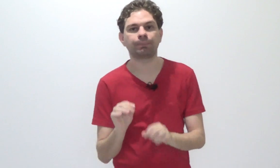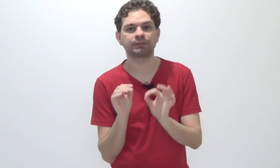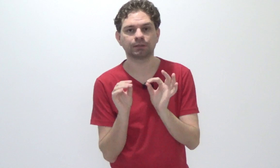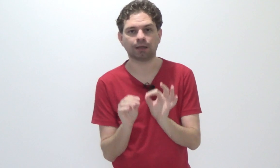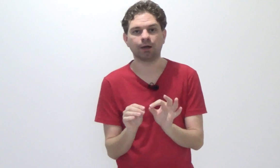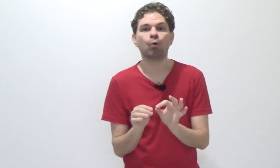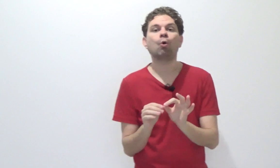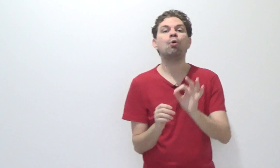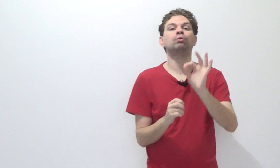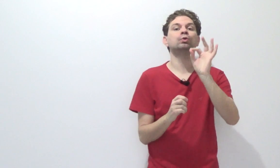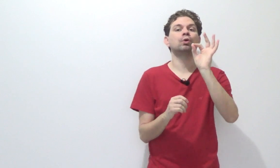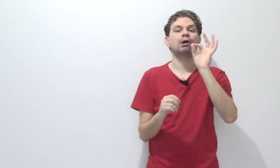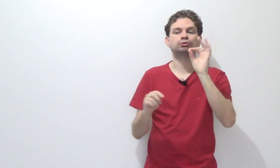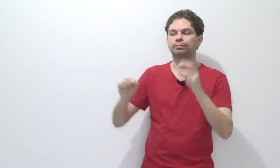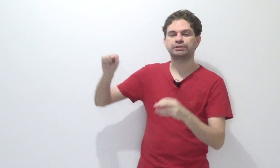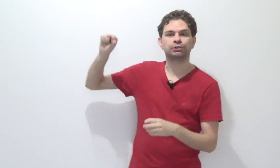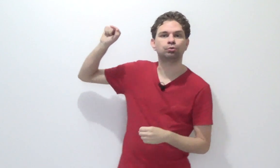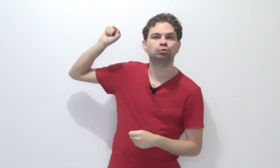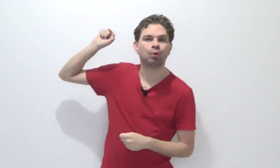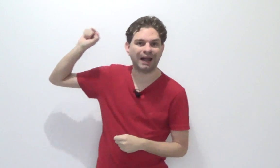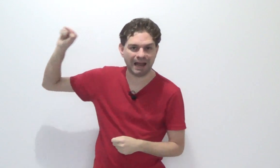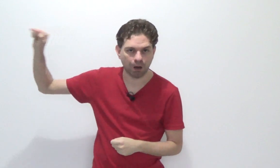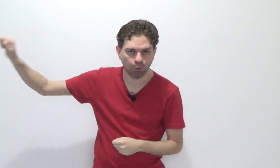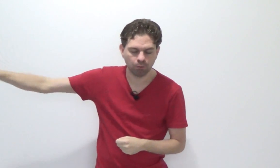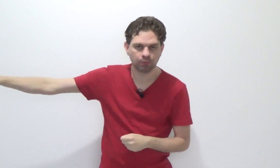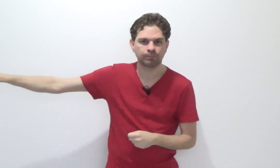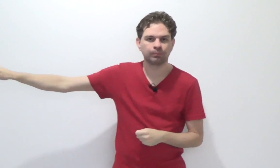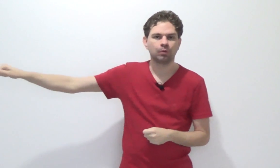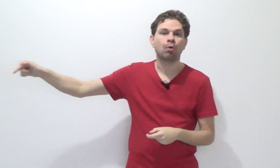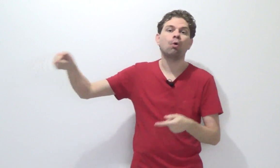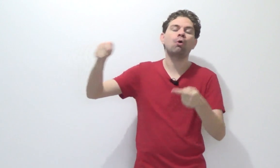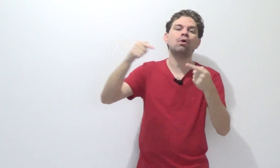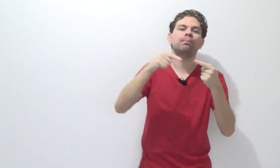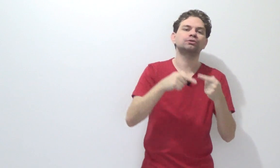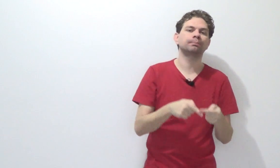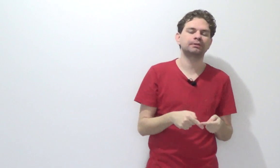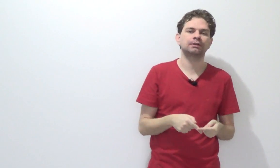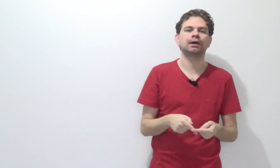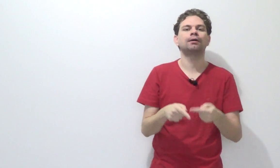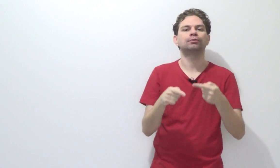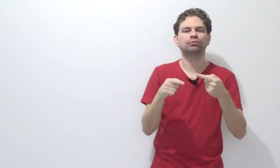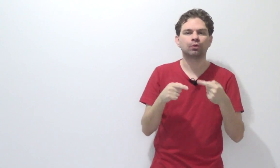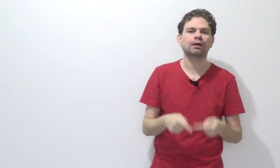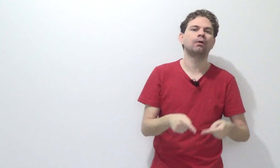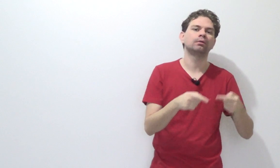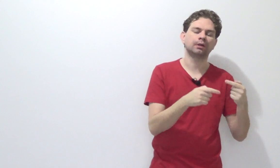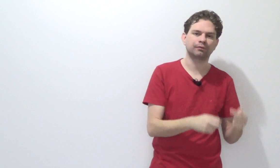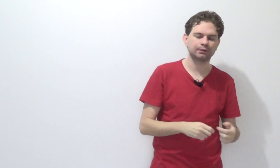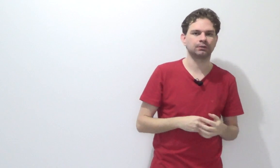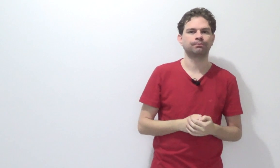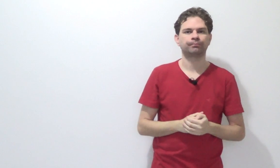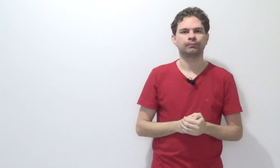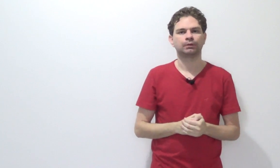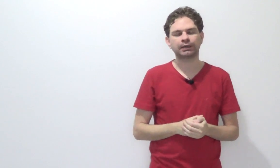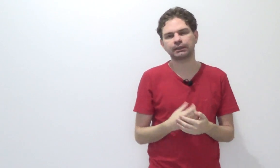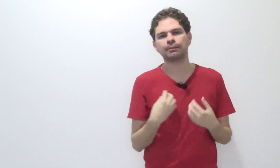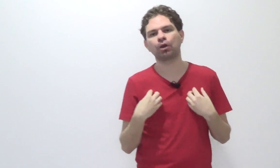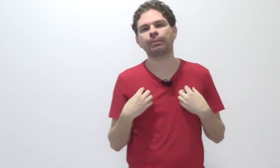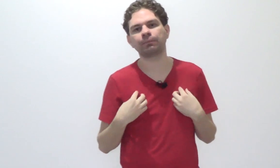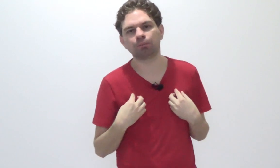apresentar ou no local de domicílio do réu, ou eu posso apresentar no local da infração. O seria melhor pra mim